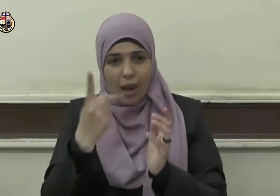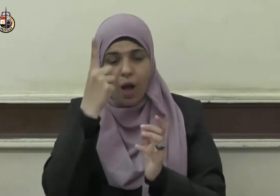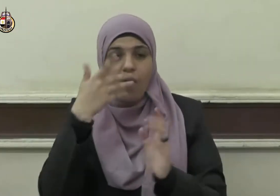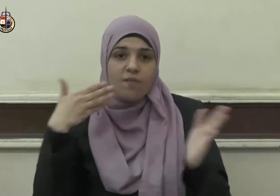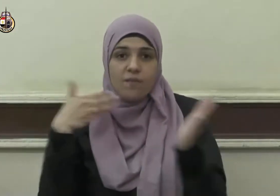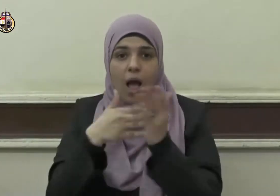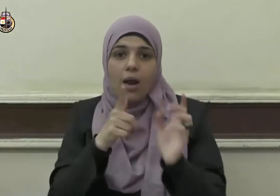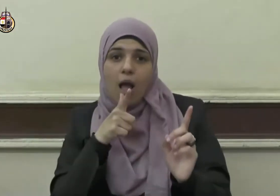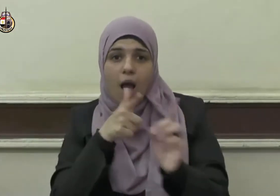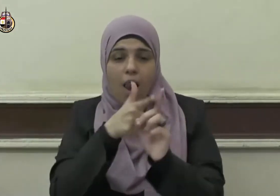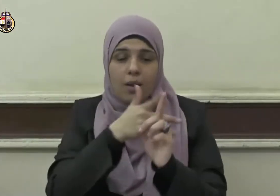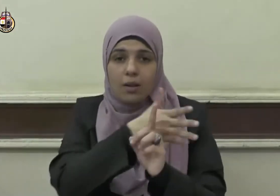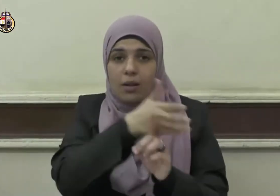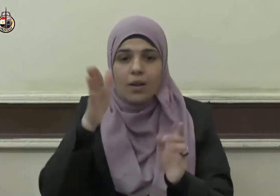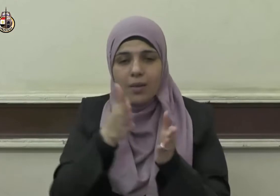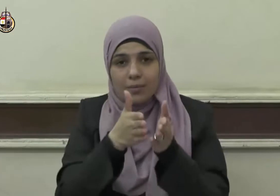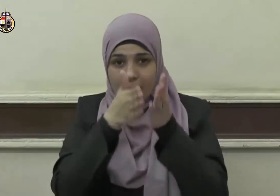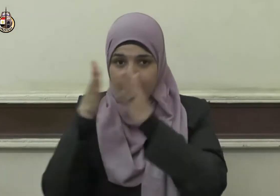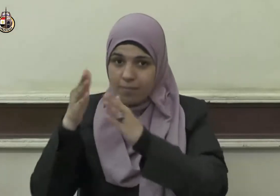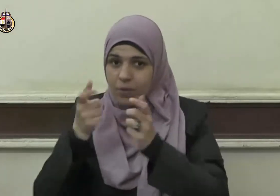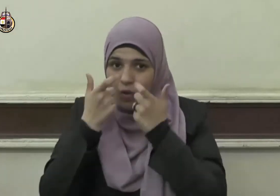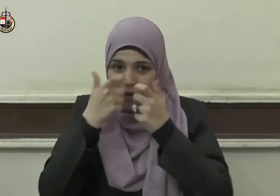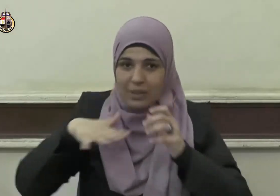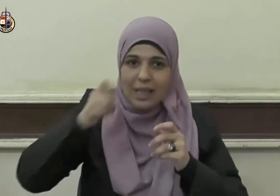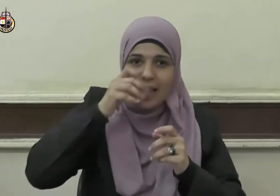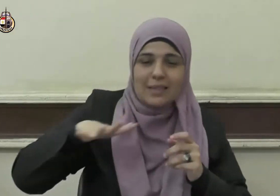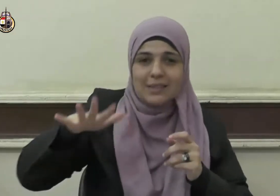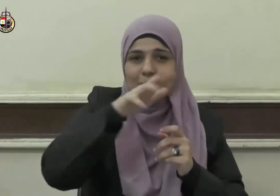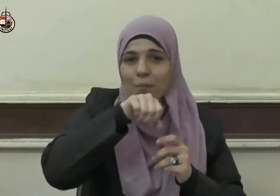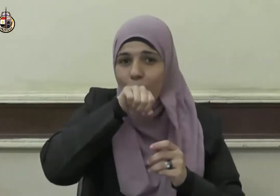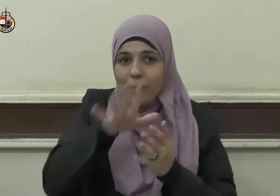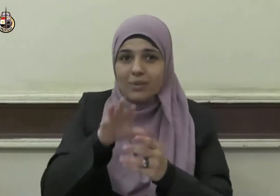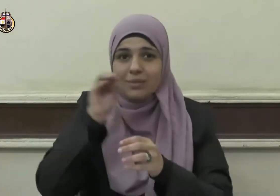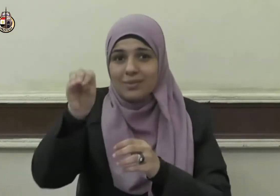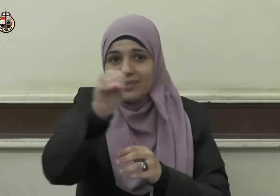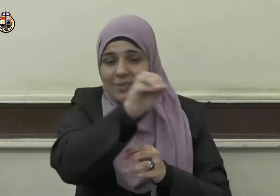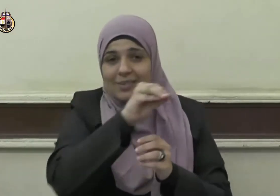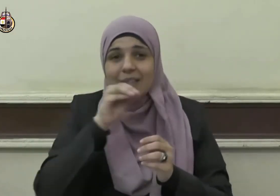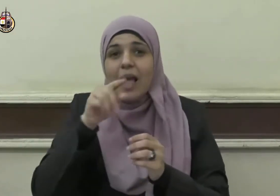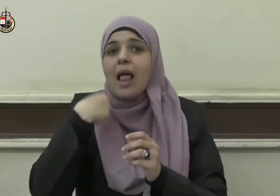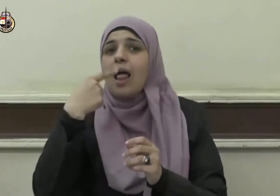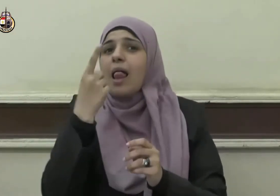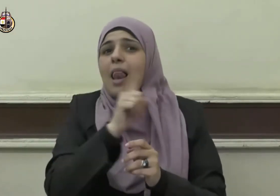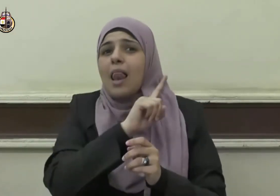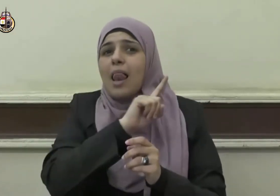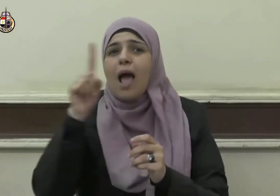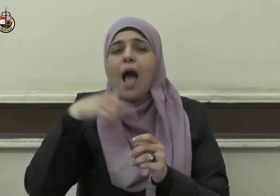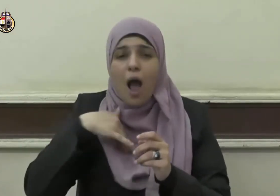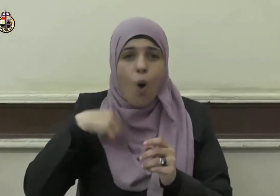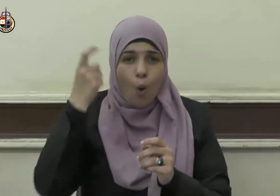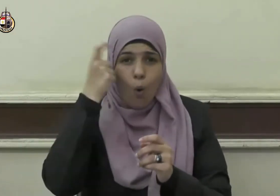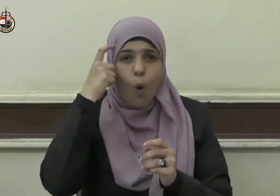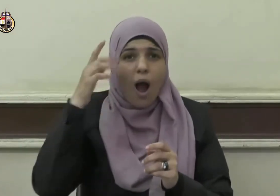أما بعد فإنه لم يقف علي مكانكم